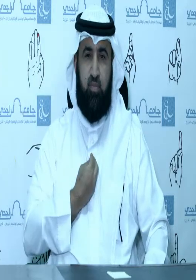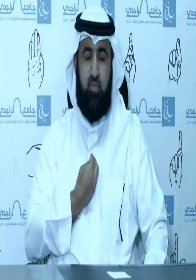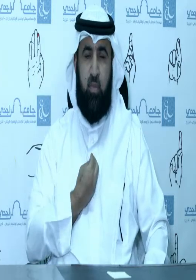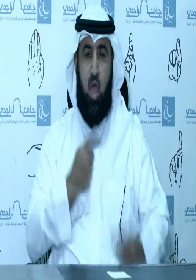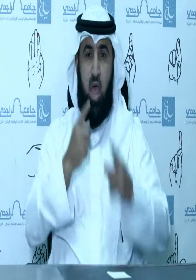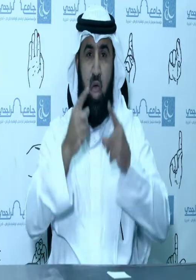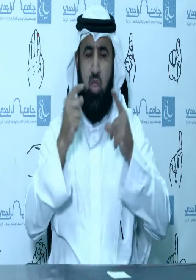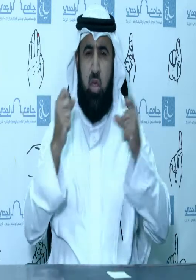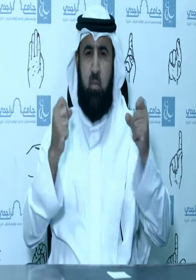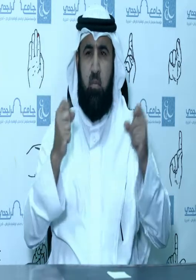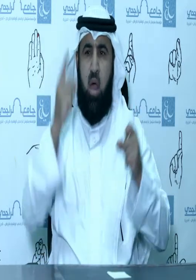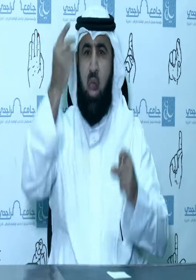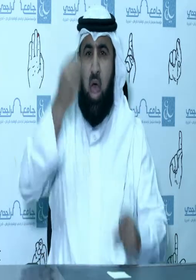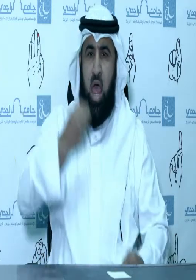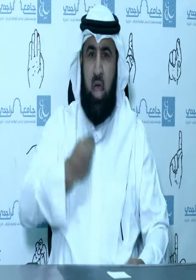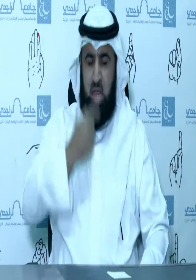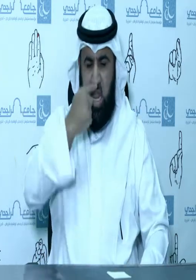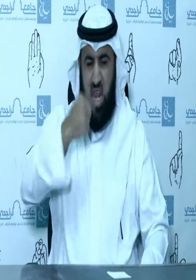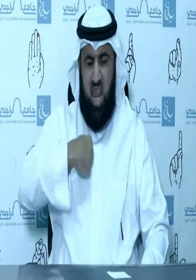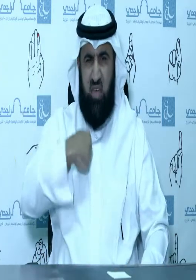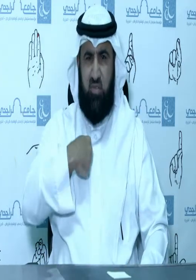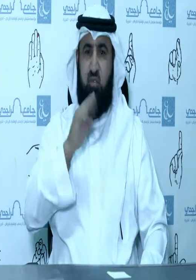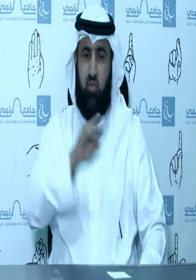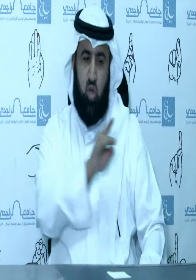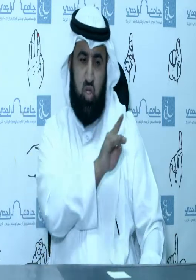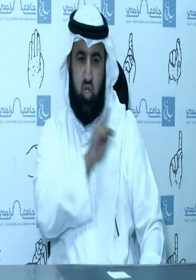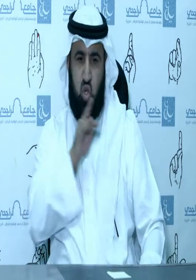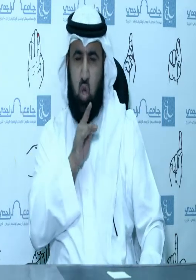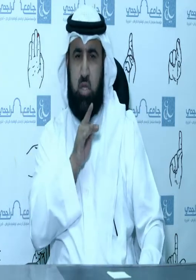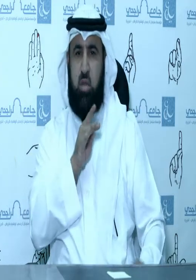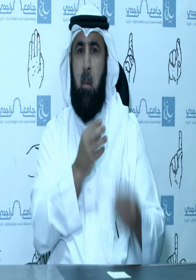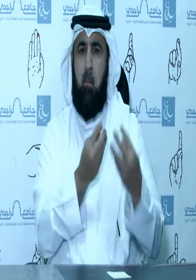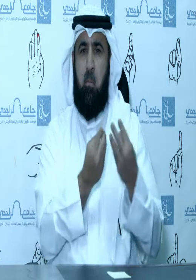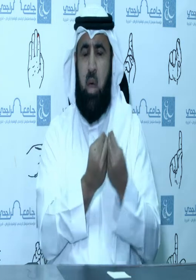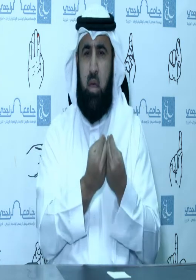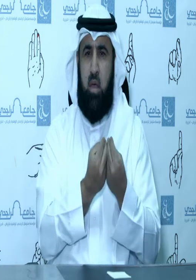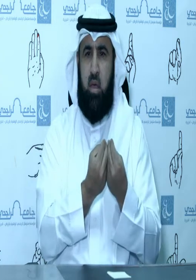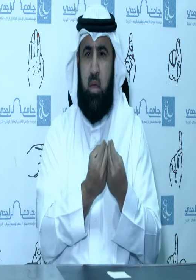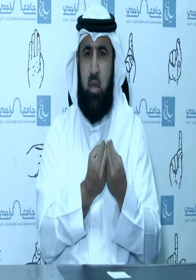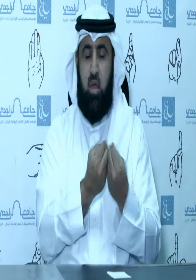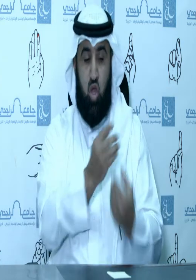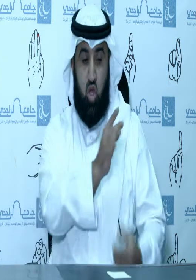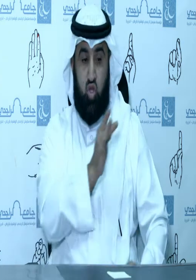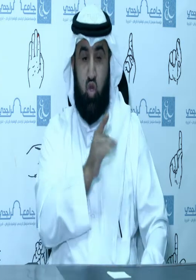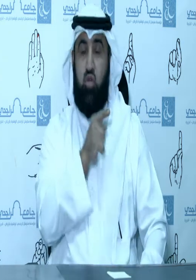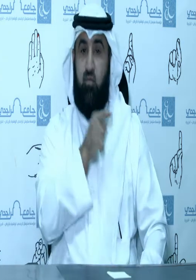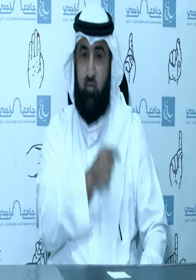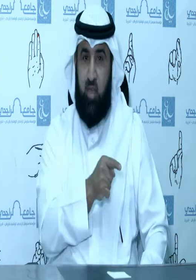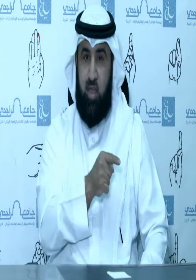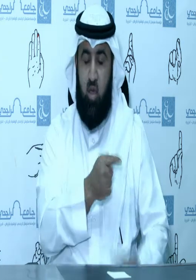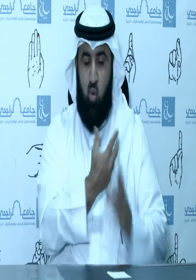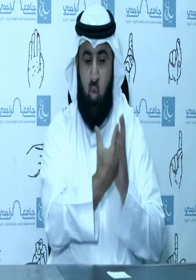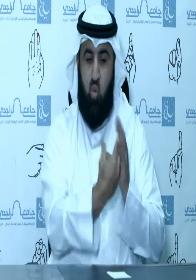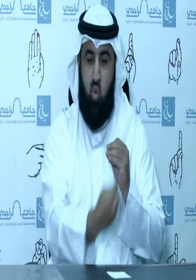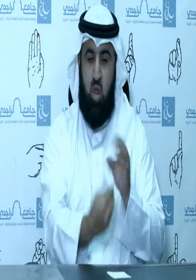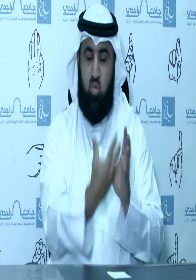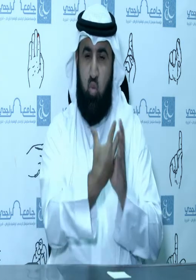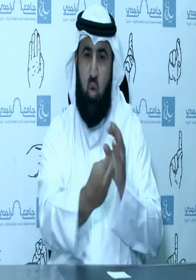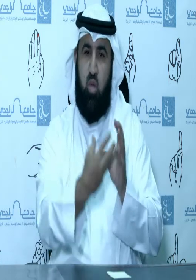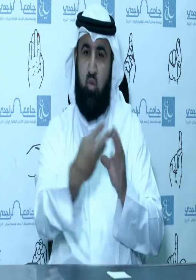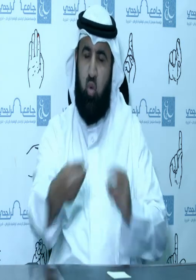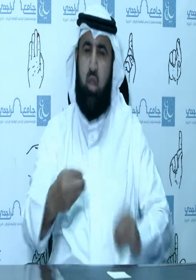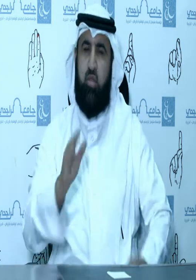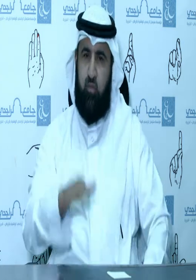جعل لكم من أنفسكم أزواجا وجعل لكم من أزواجكم بنين وحفدة